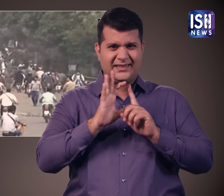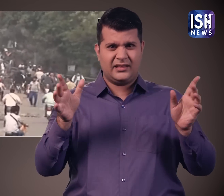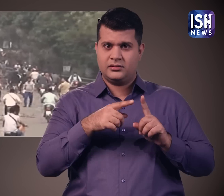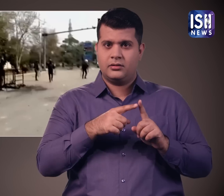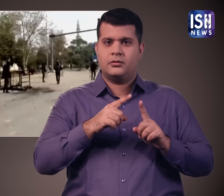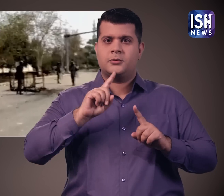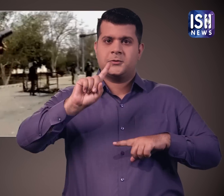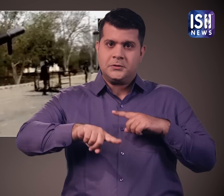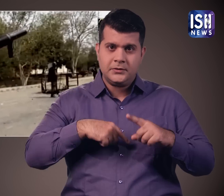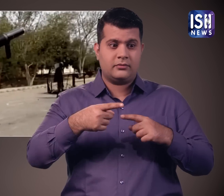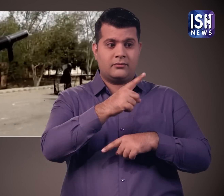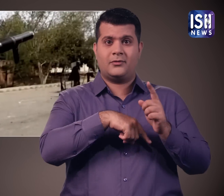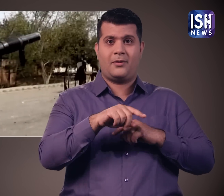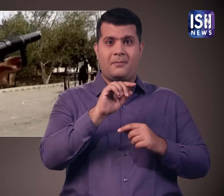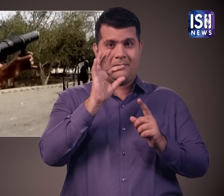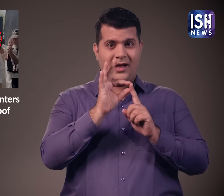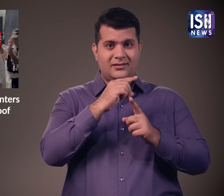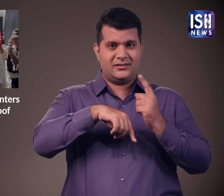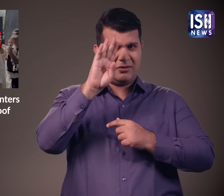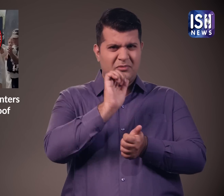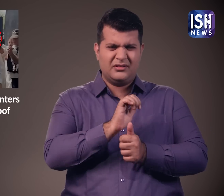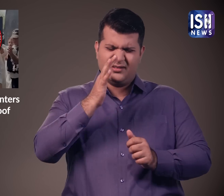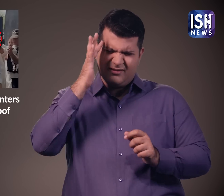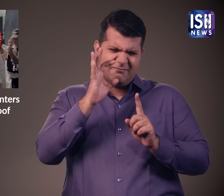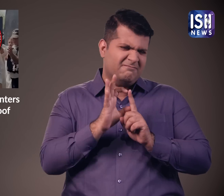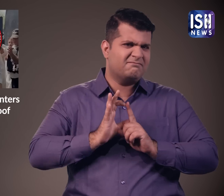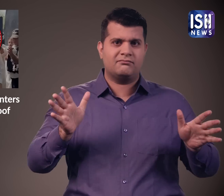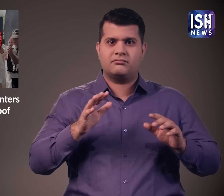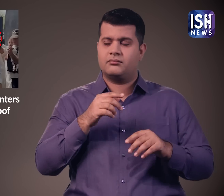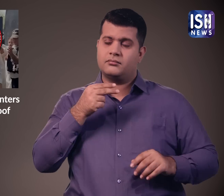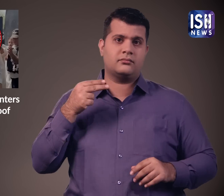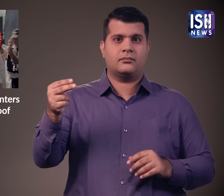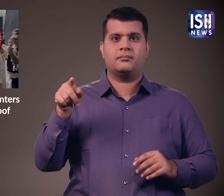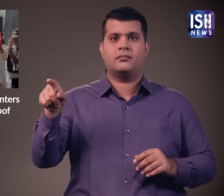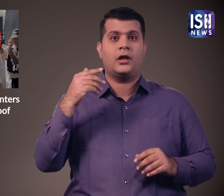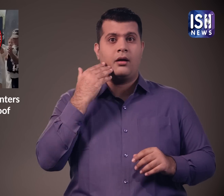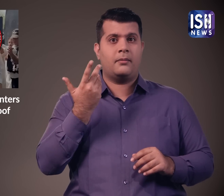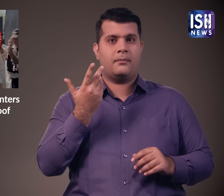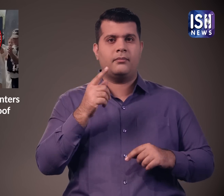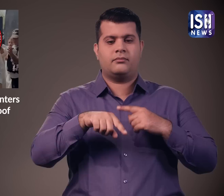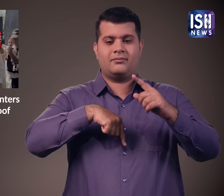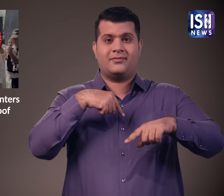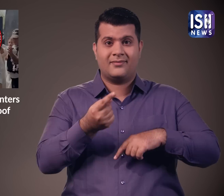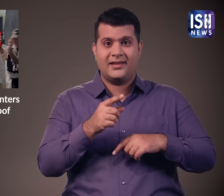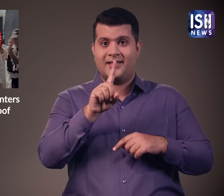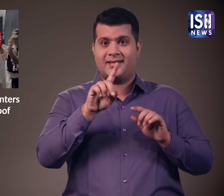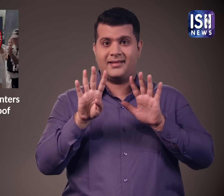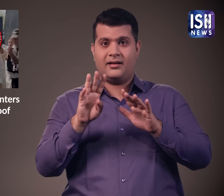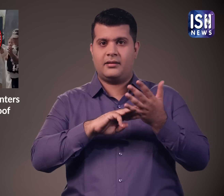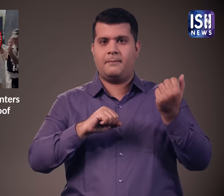पाकिस्तानी पुलिस ने 19 मार्च 2023 को इम्रान खान के खिलाफ आतंगवाद का मामला दर्ज किया